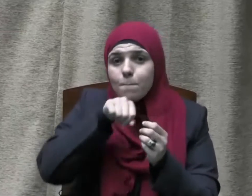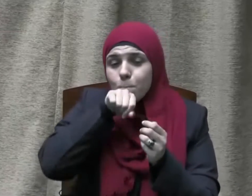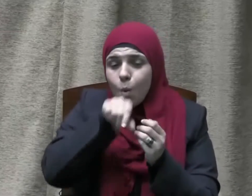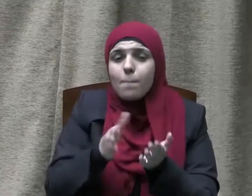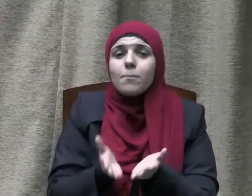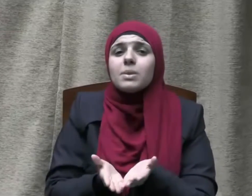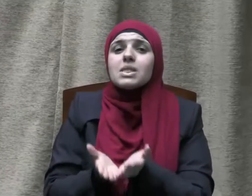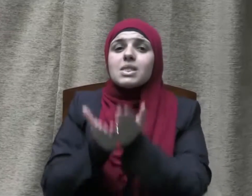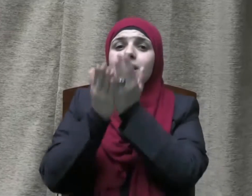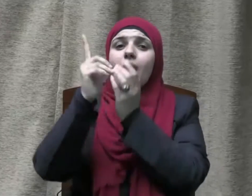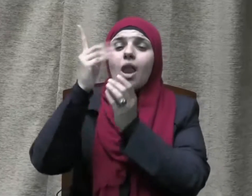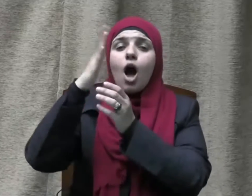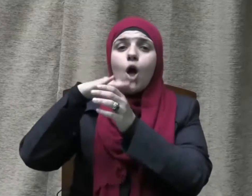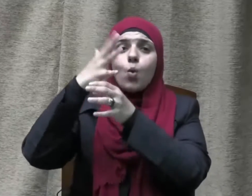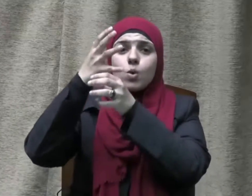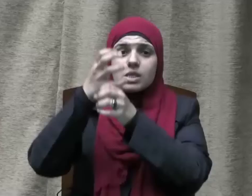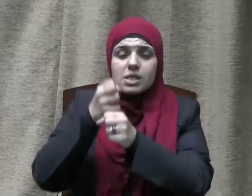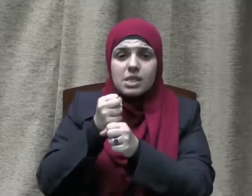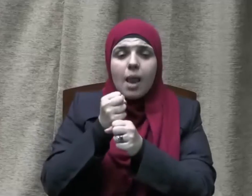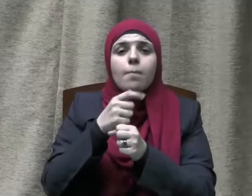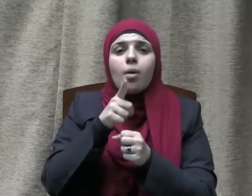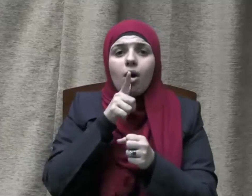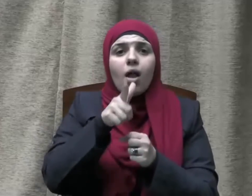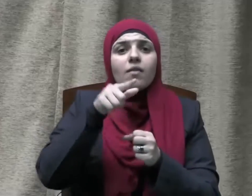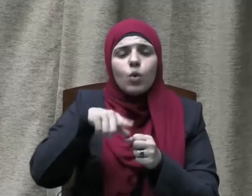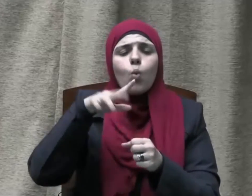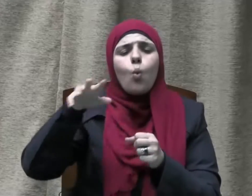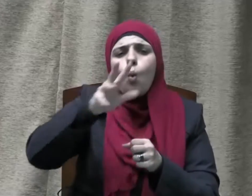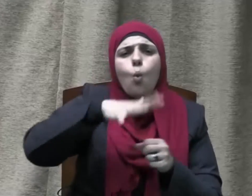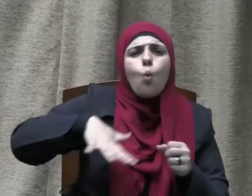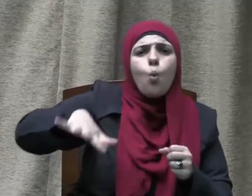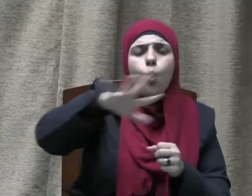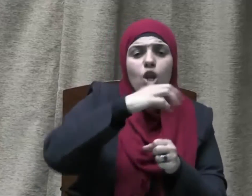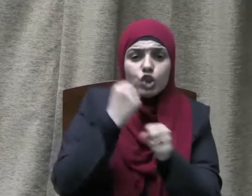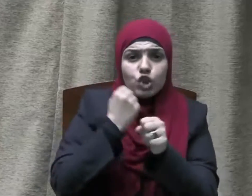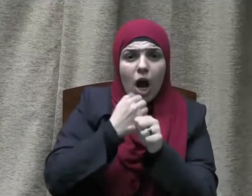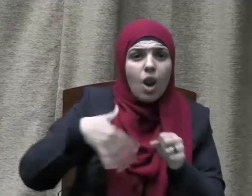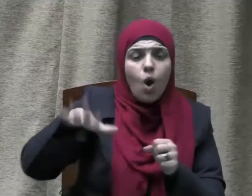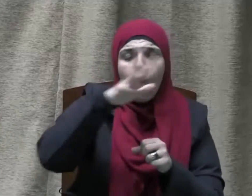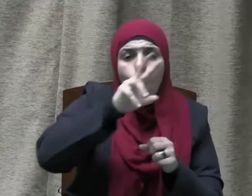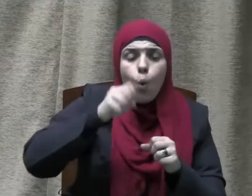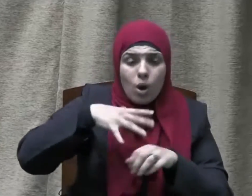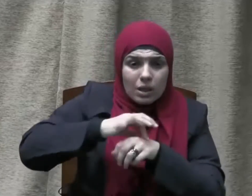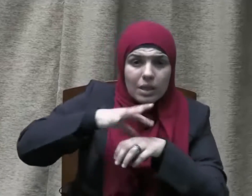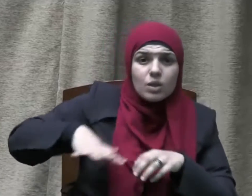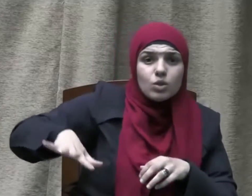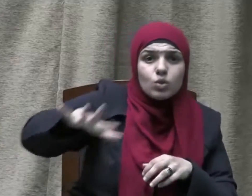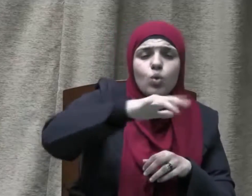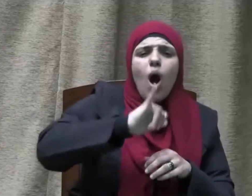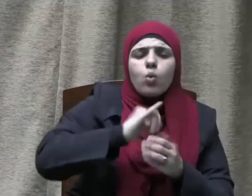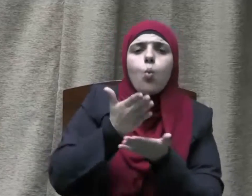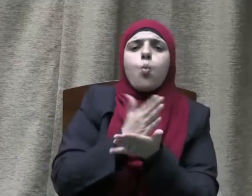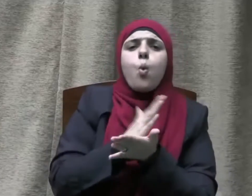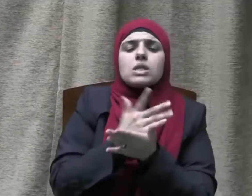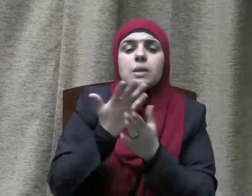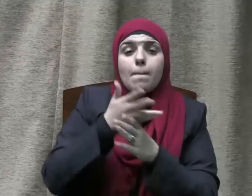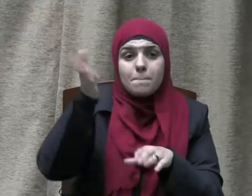عليه وسلم وكذلك جعلناكم أمة وسطا لتكونوا شهداء